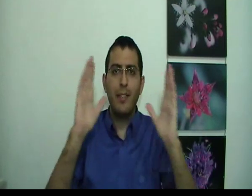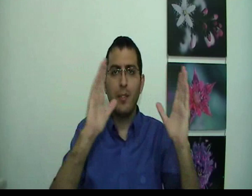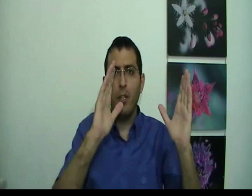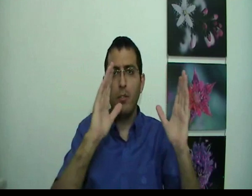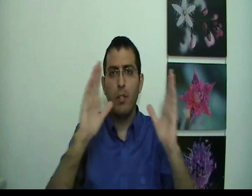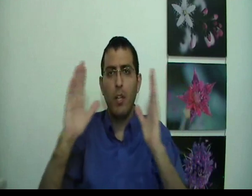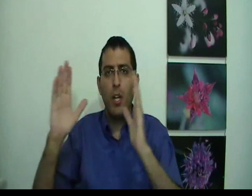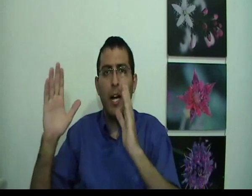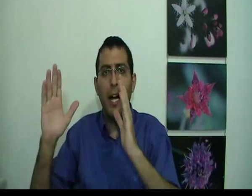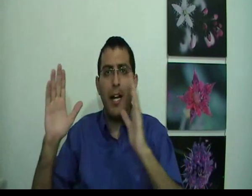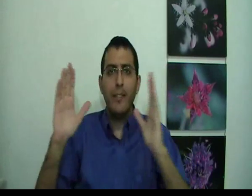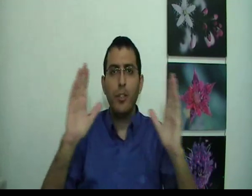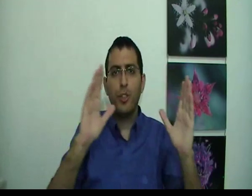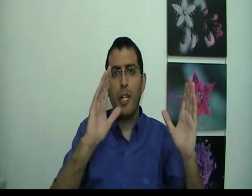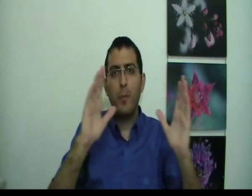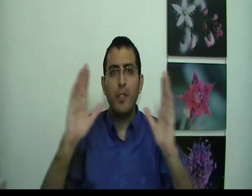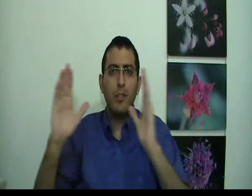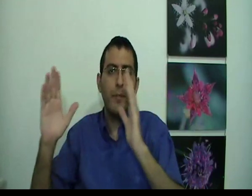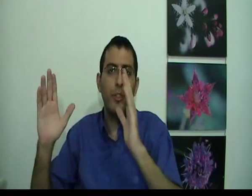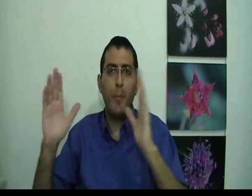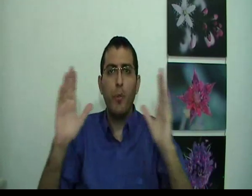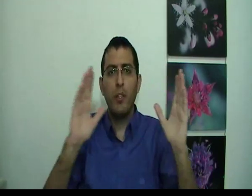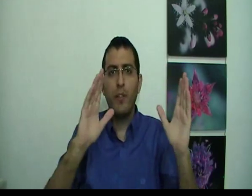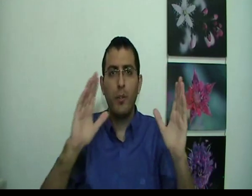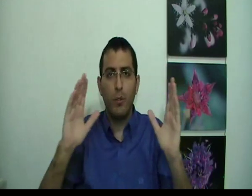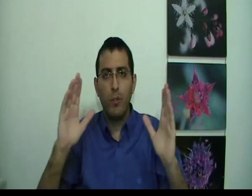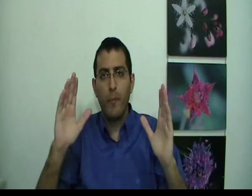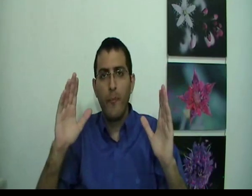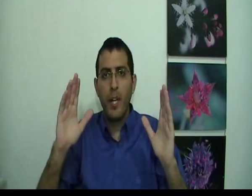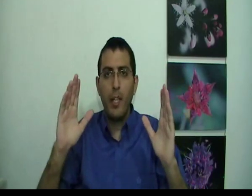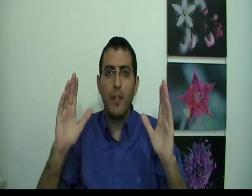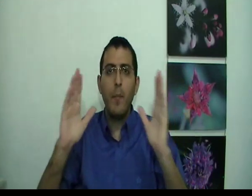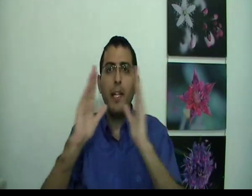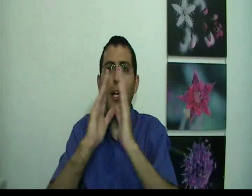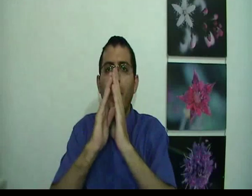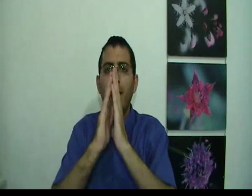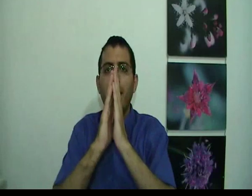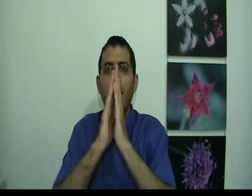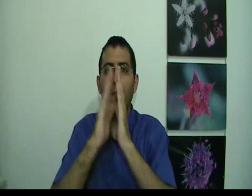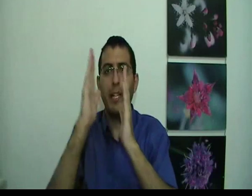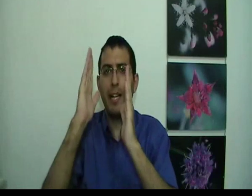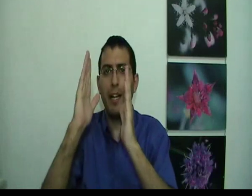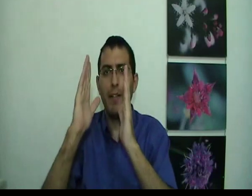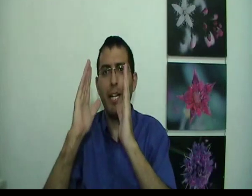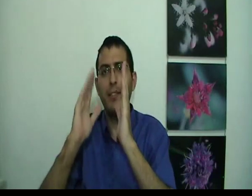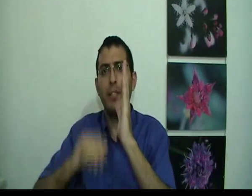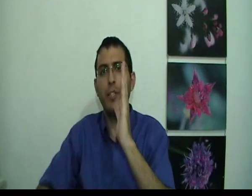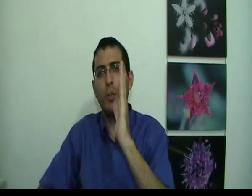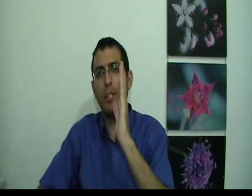הזאת זה שאני מוזיז אותה ושתי פעולות נפרדות עכשיו אם אני אחבר את הידיים ואני אקח רע והיד הזאת אני אשאיר אותה